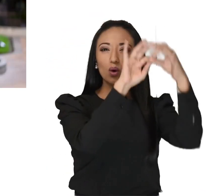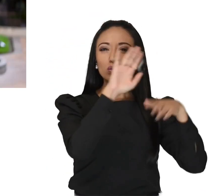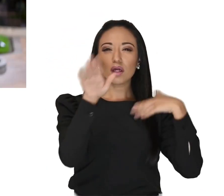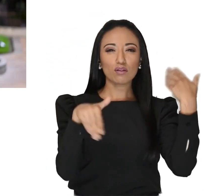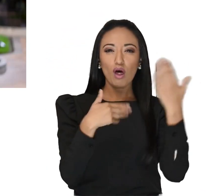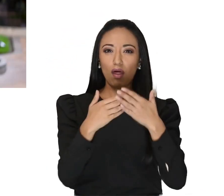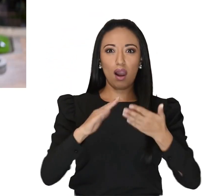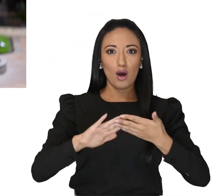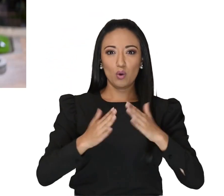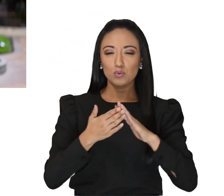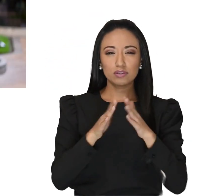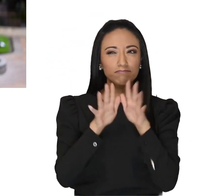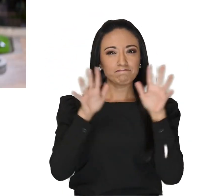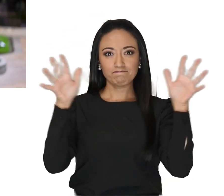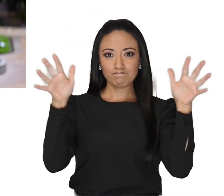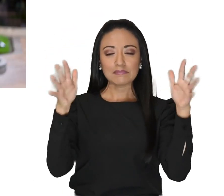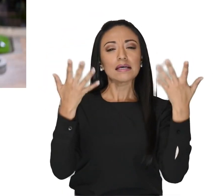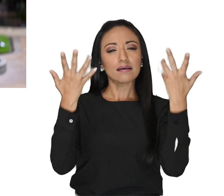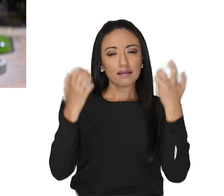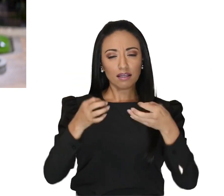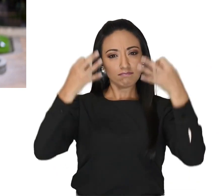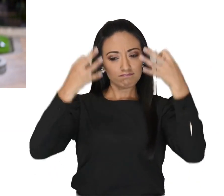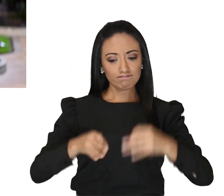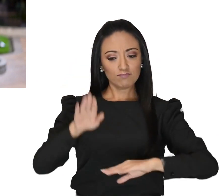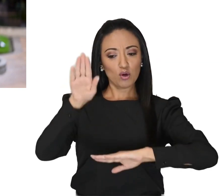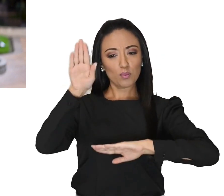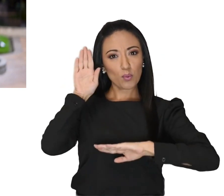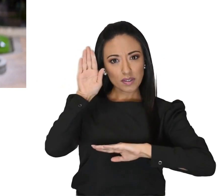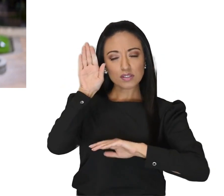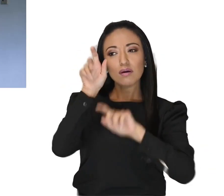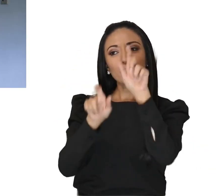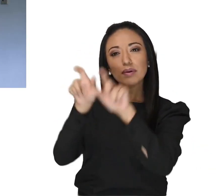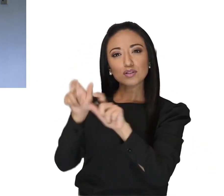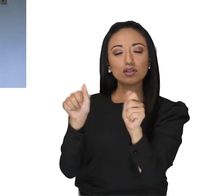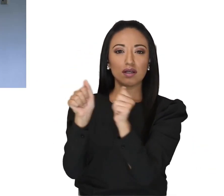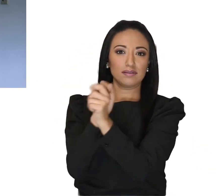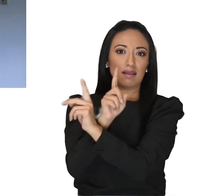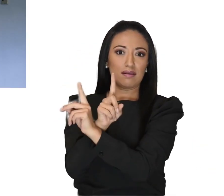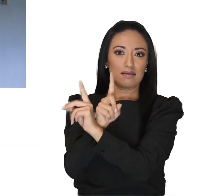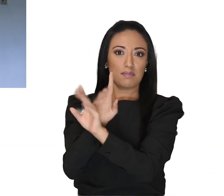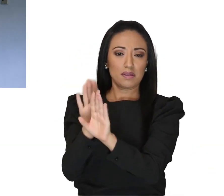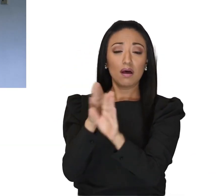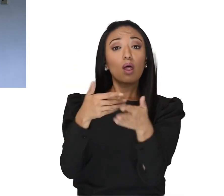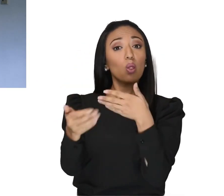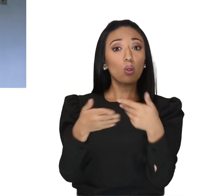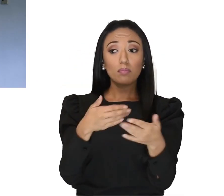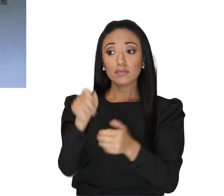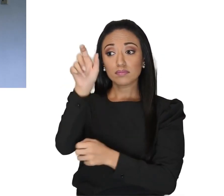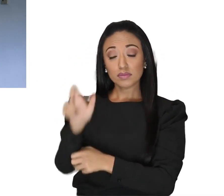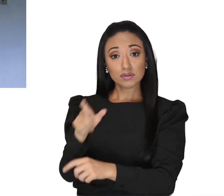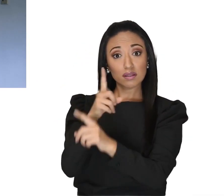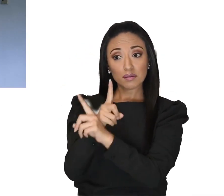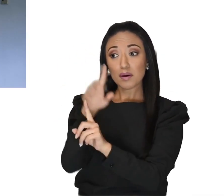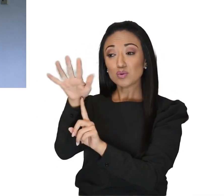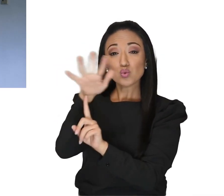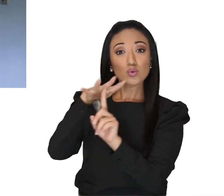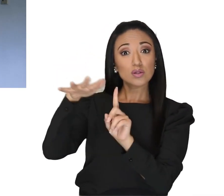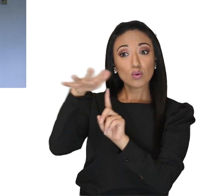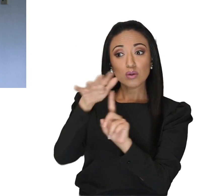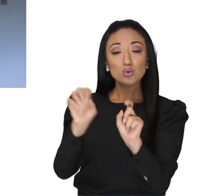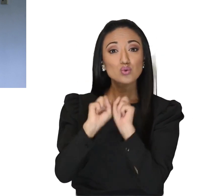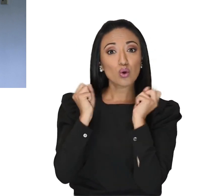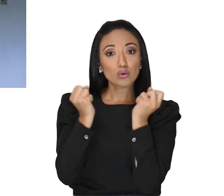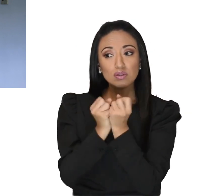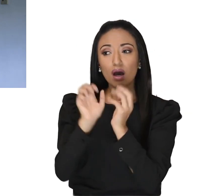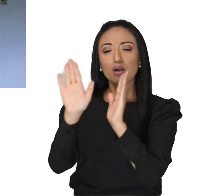para reafirmar su compromiso con los derechos de las personas con discapacidad. Independientemente de su condición social, su